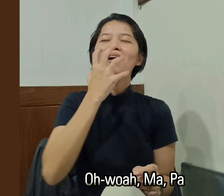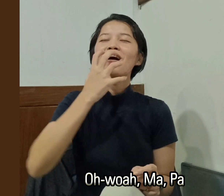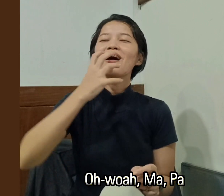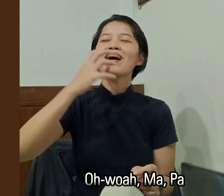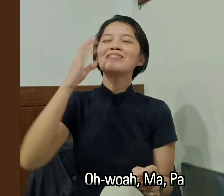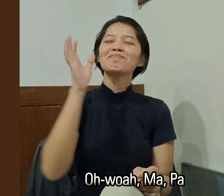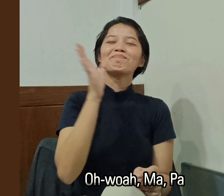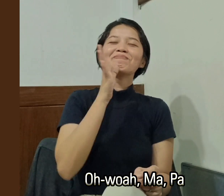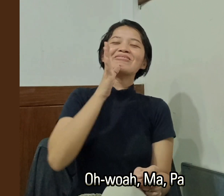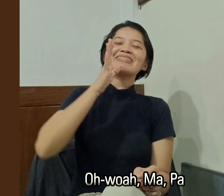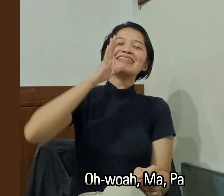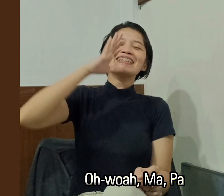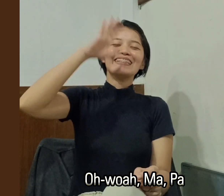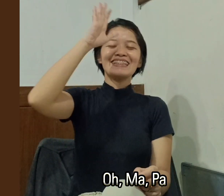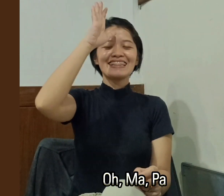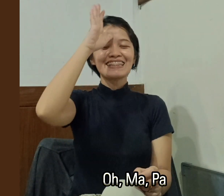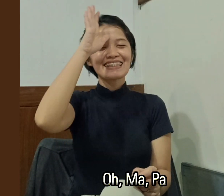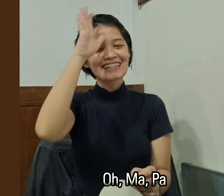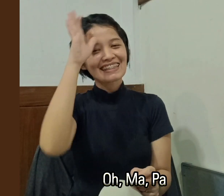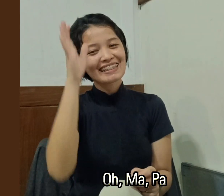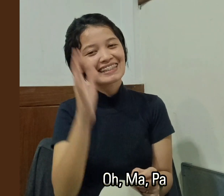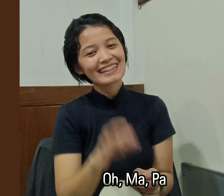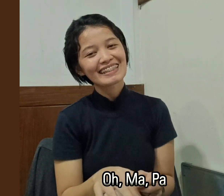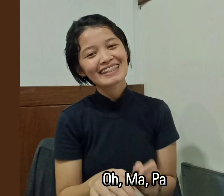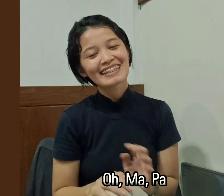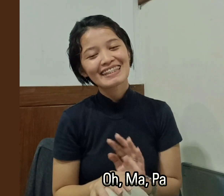Mapa. Mapa.